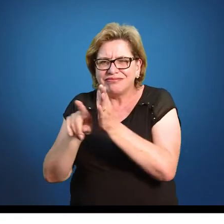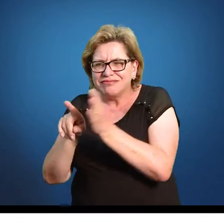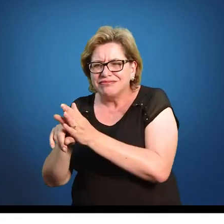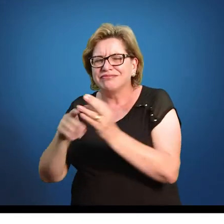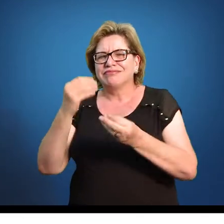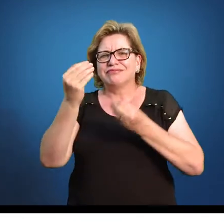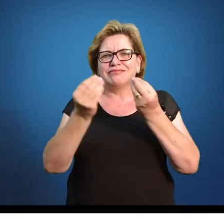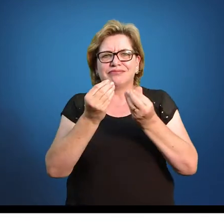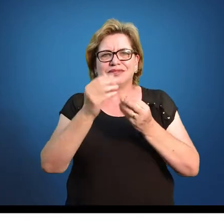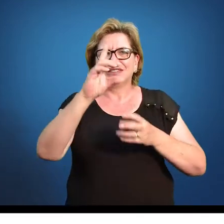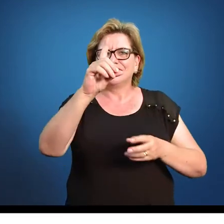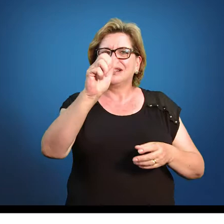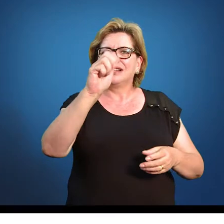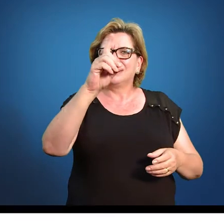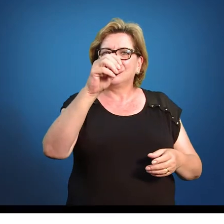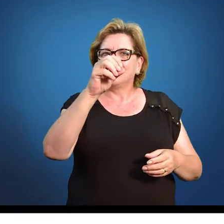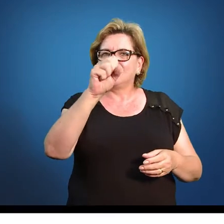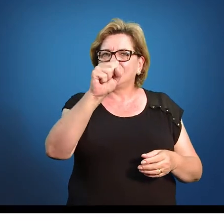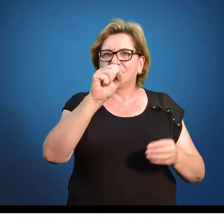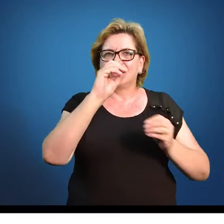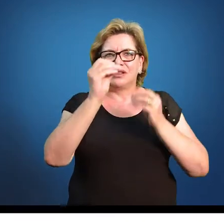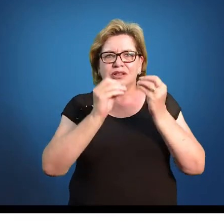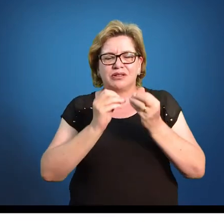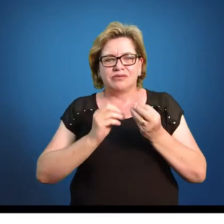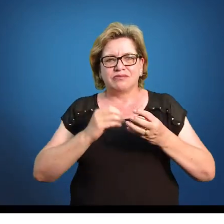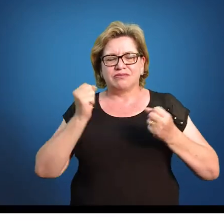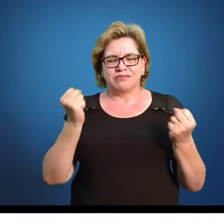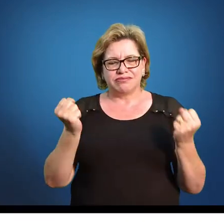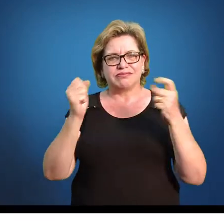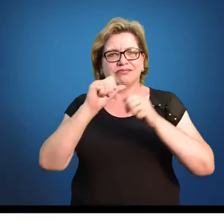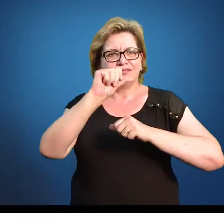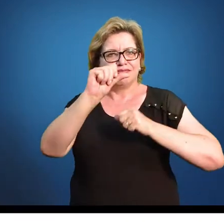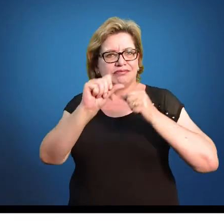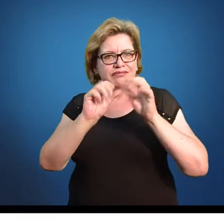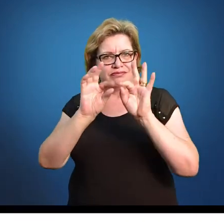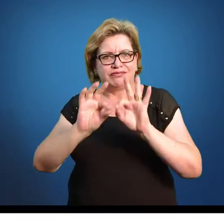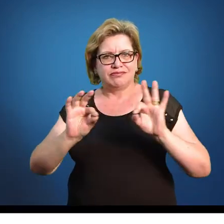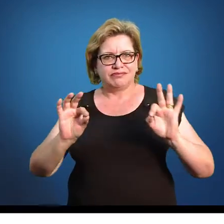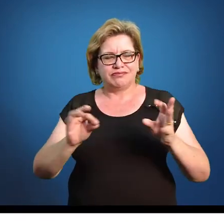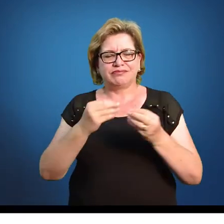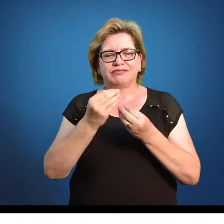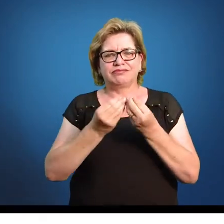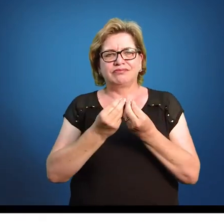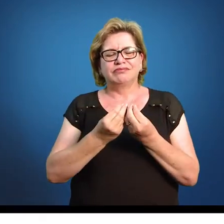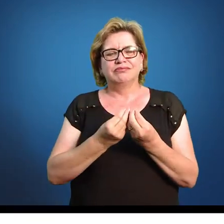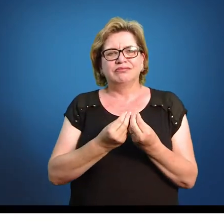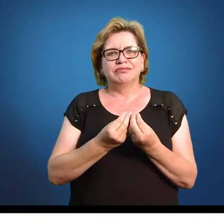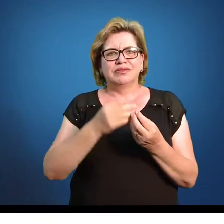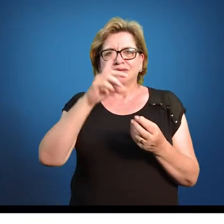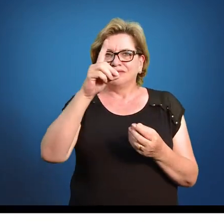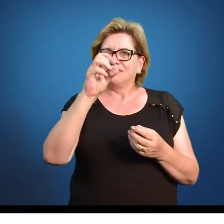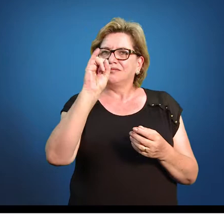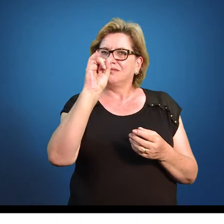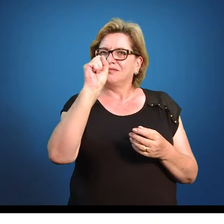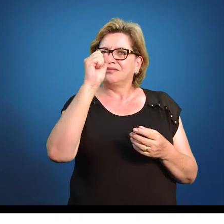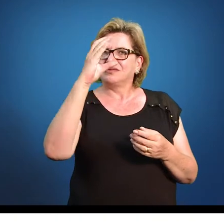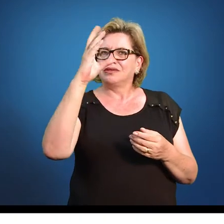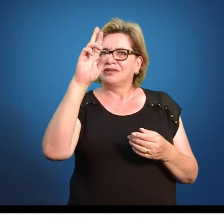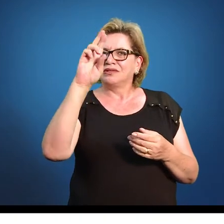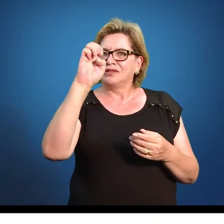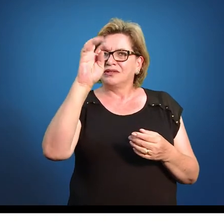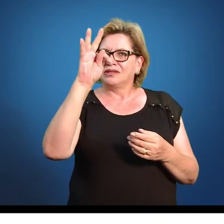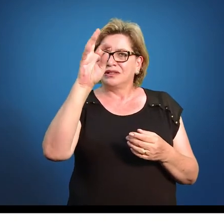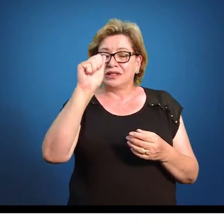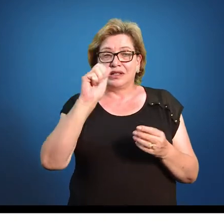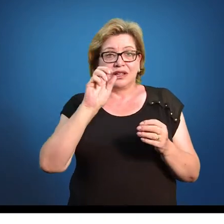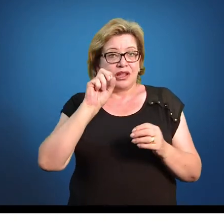os dados. A nossa variável é uma variável discreta. Já estudamos o é a variável discreta. Então você sabe que ela só é composta por